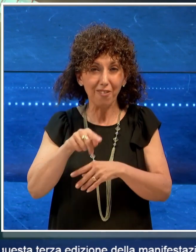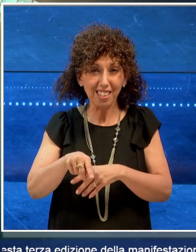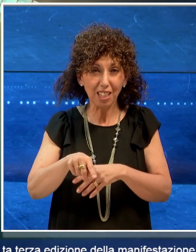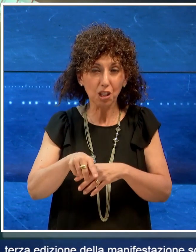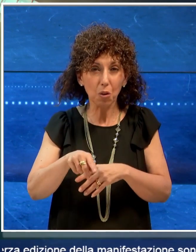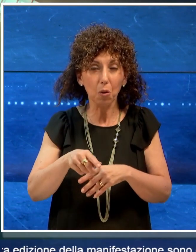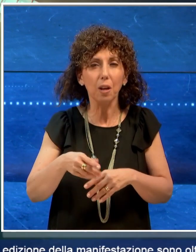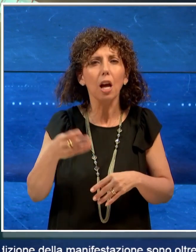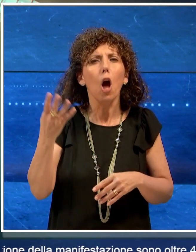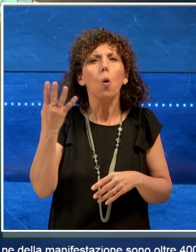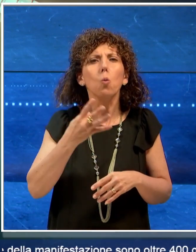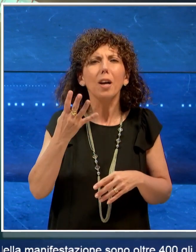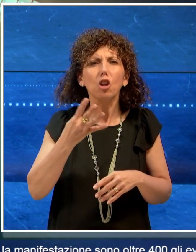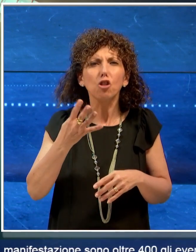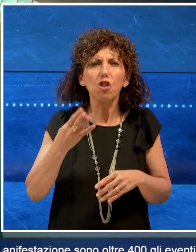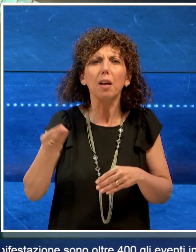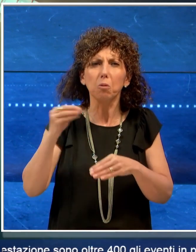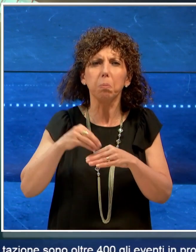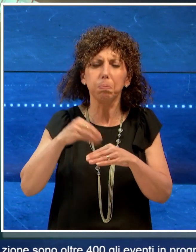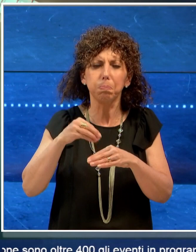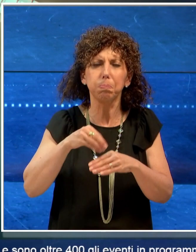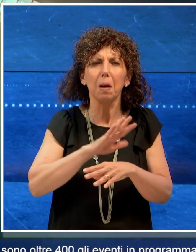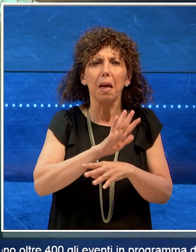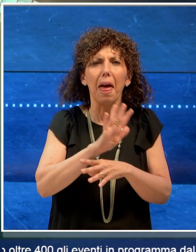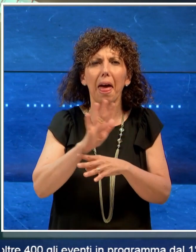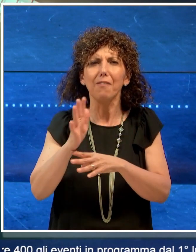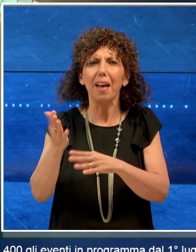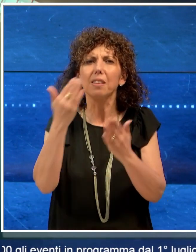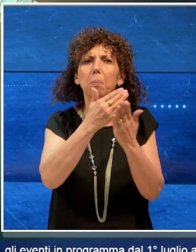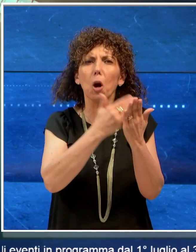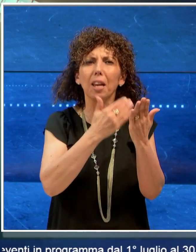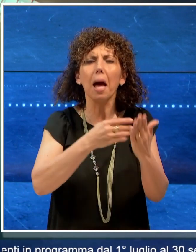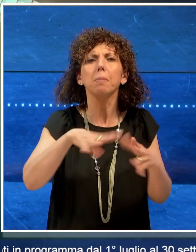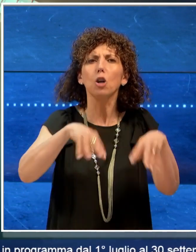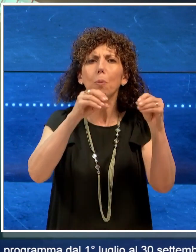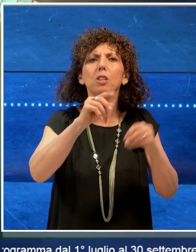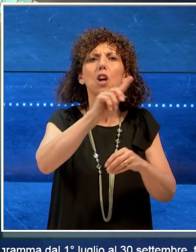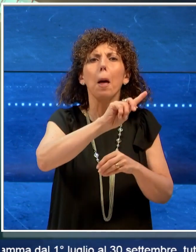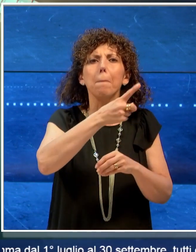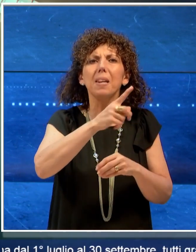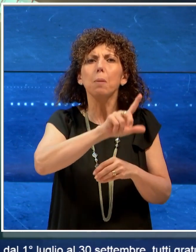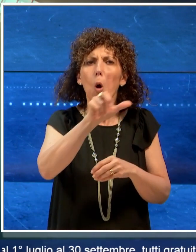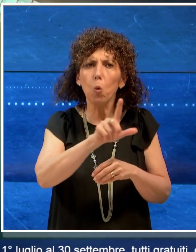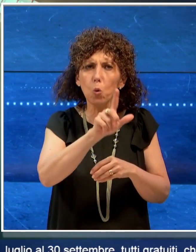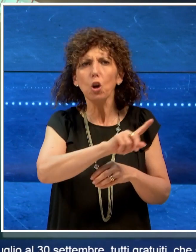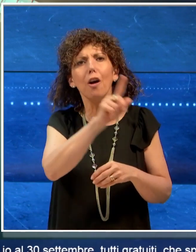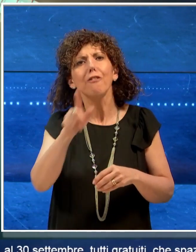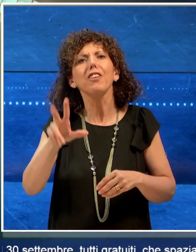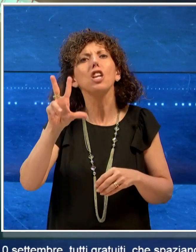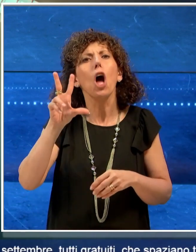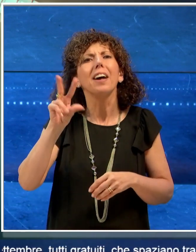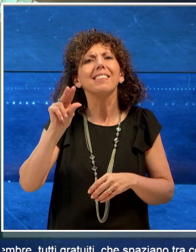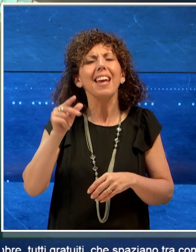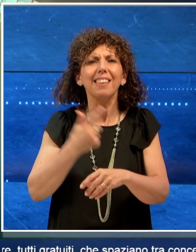oltre 400 gli eventi in programma dal 1 luglio a 30 settembre, tutti